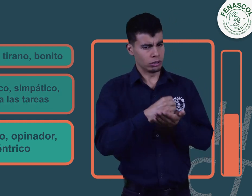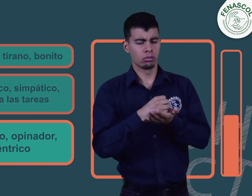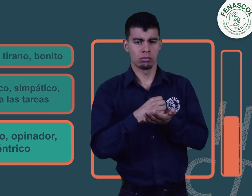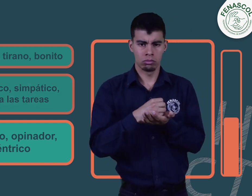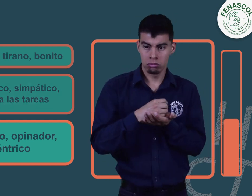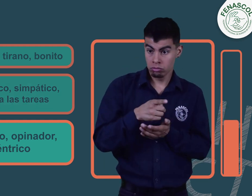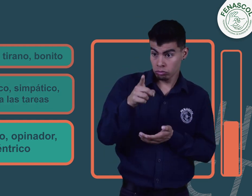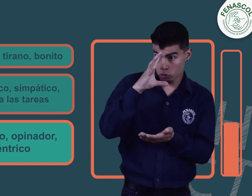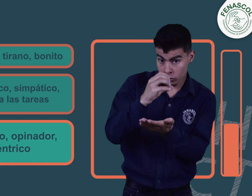Opinador.